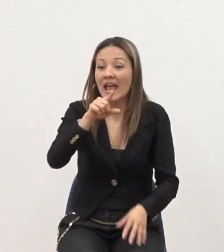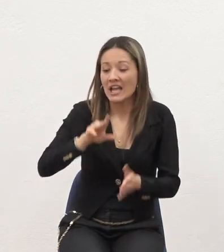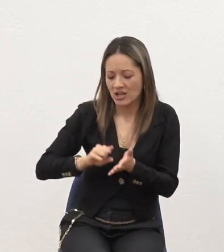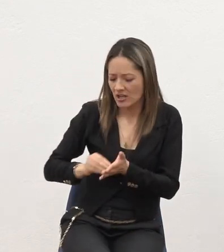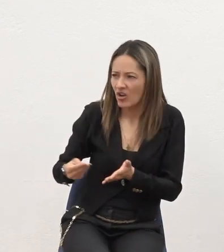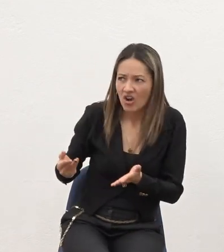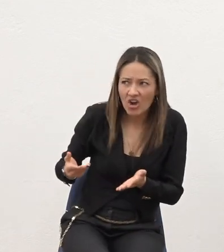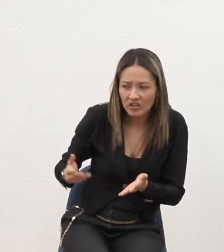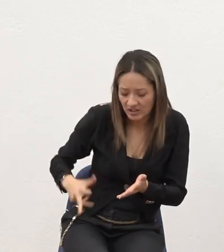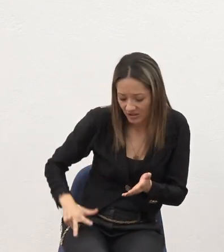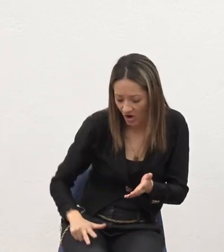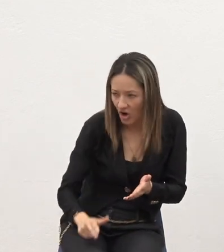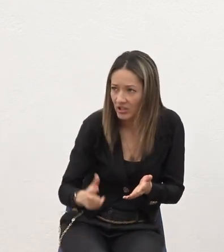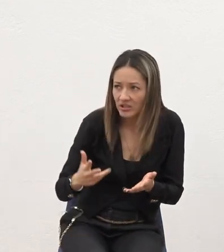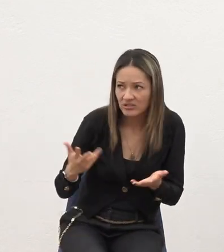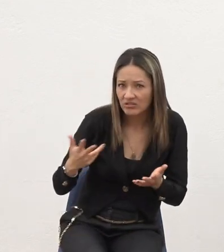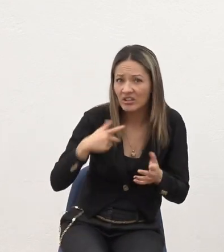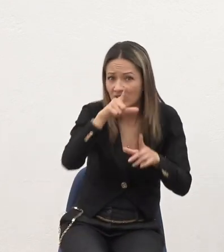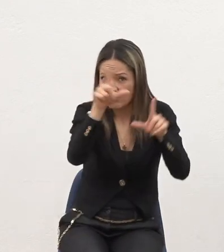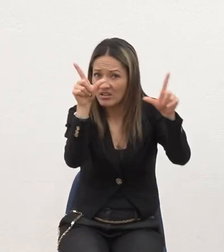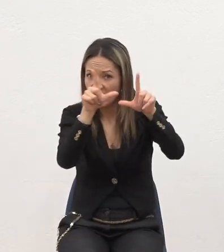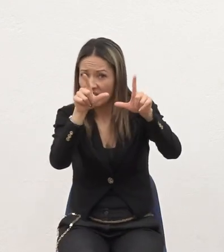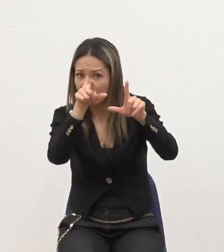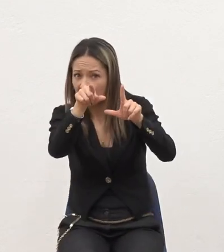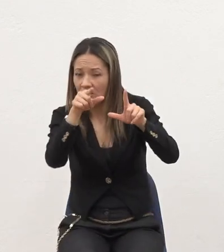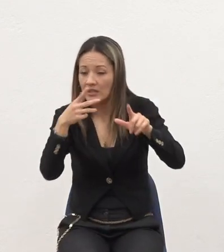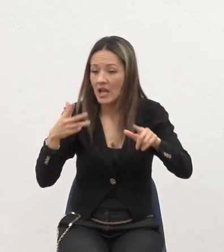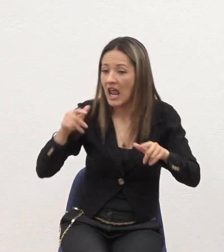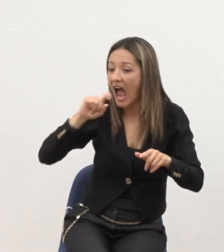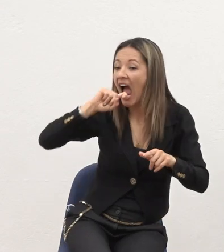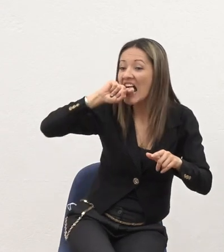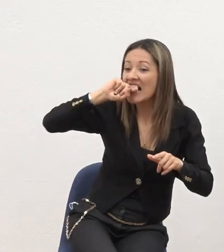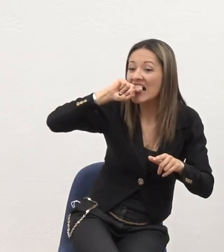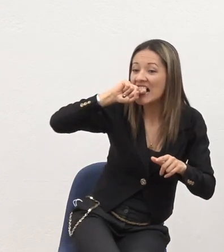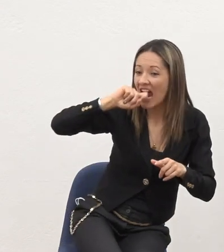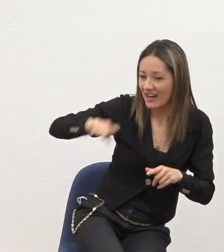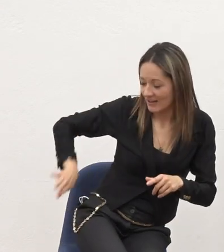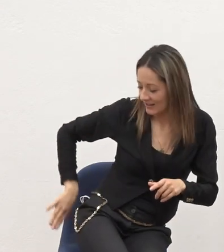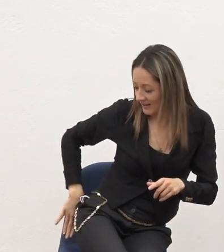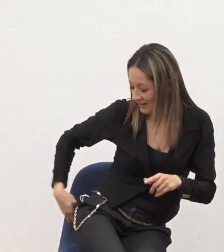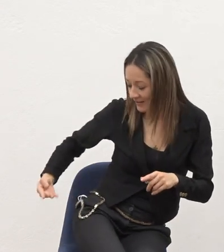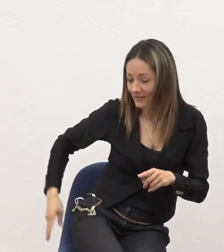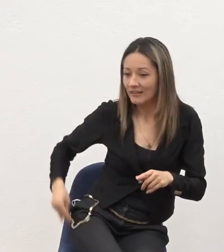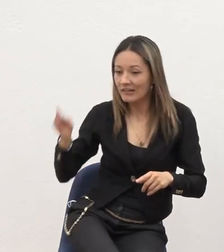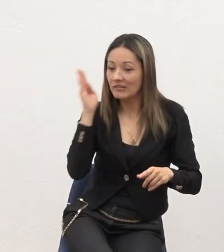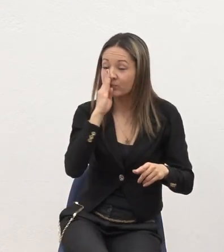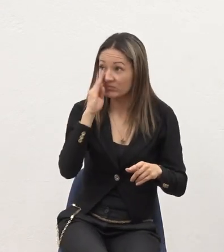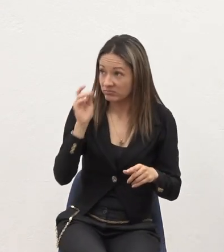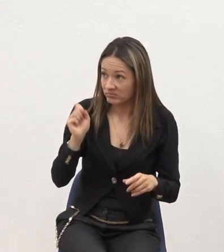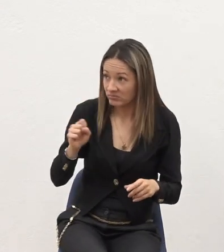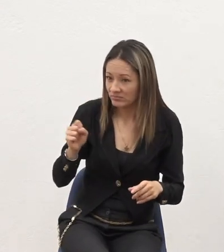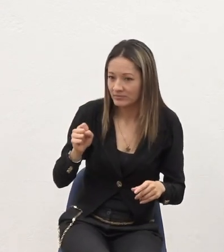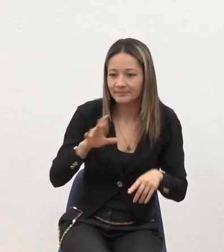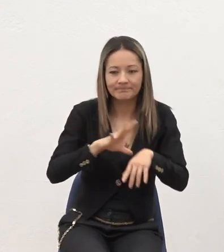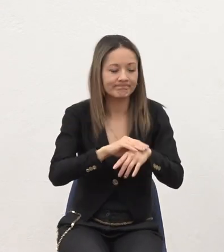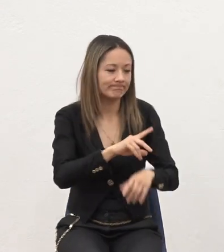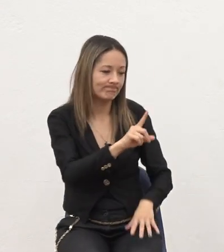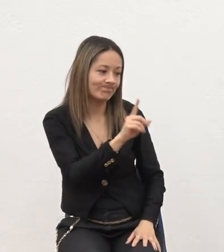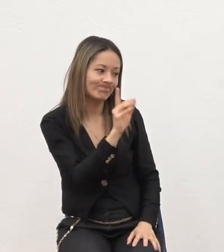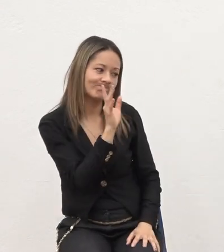Bueno pues regularmente Y en discoger Y dicen que los injertos Salen de la cola De la piel de la nalga Y el médico me dijo Pues no